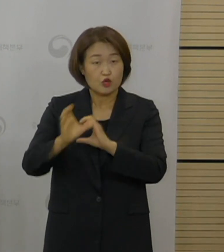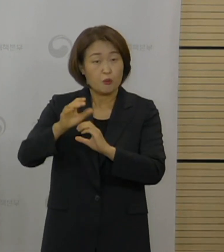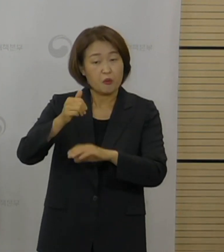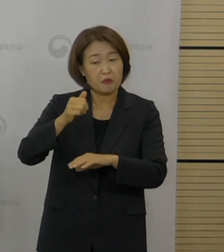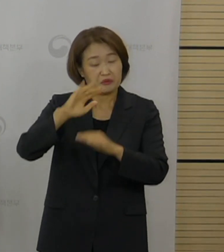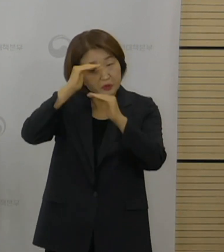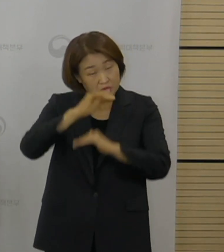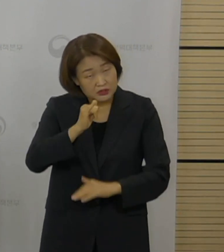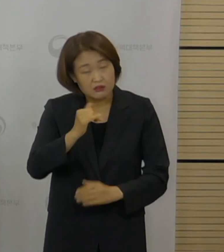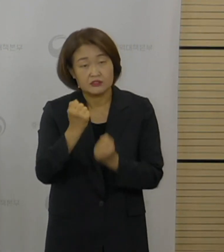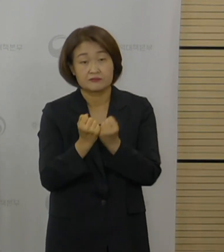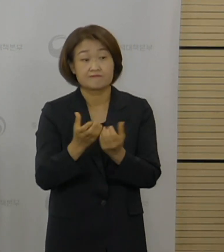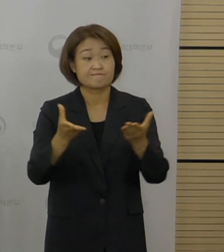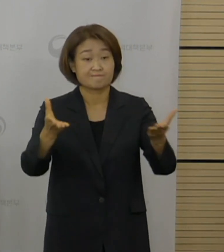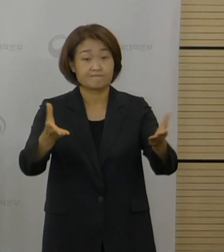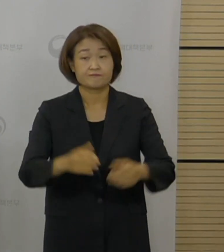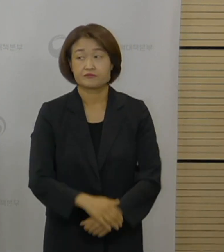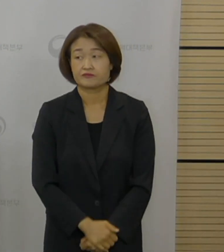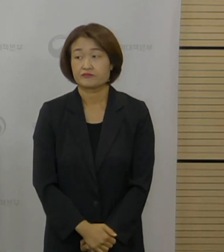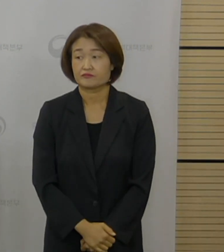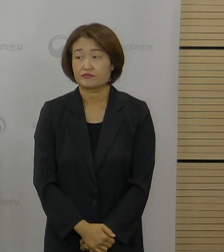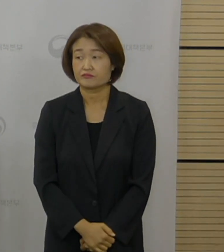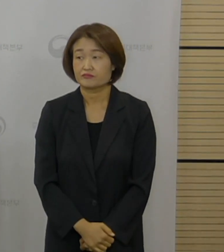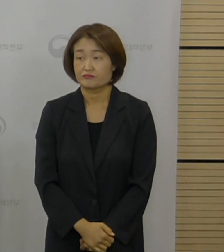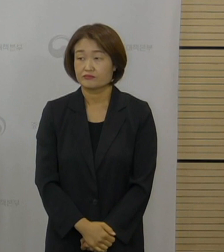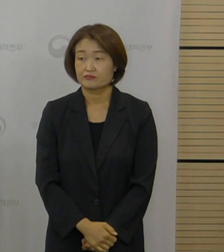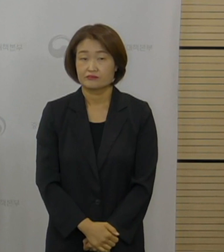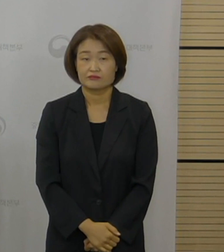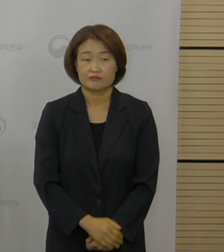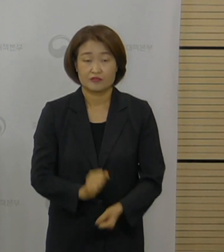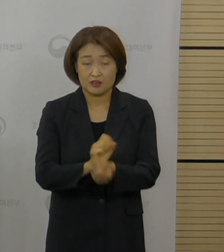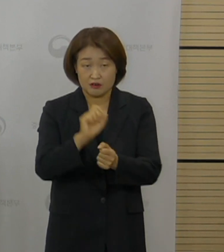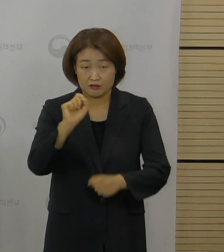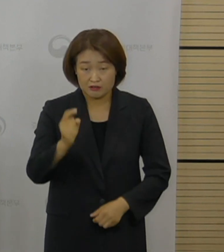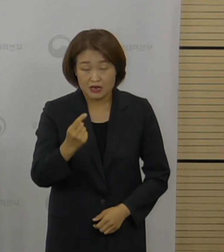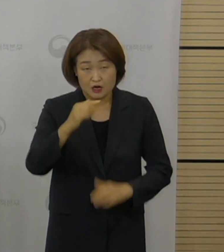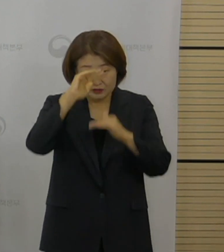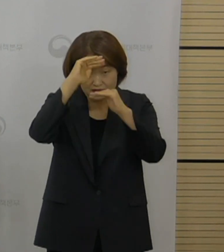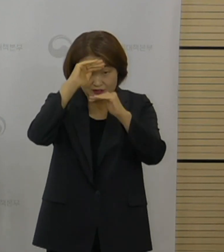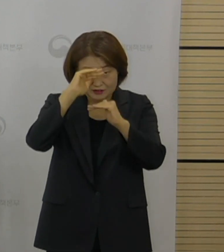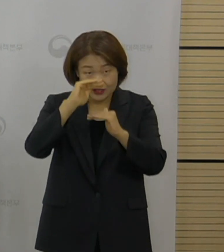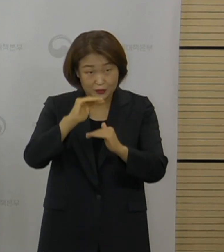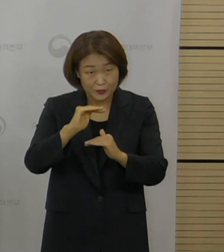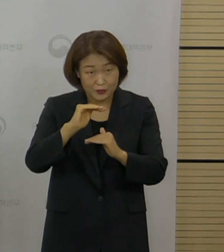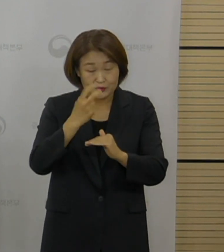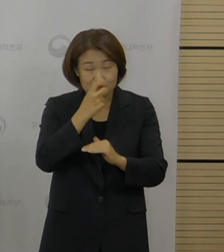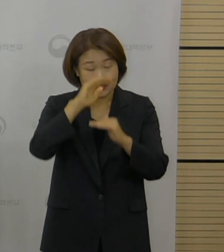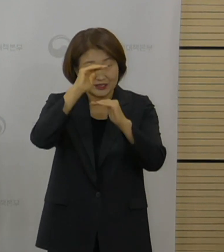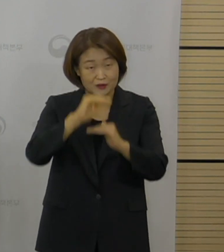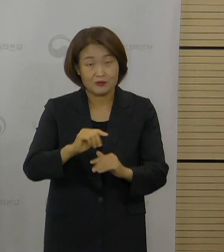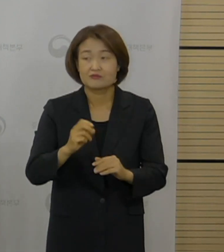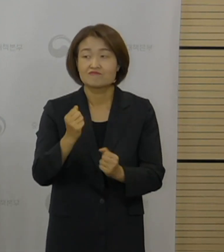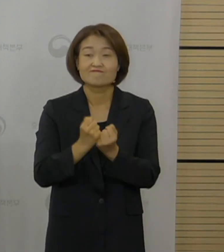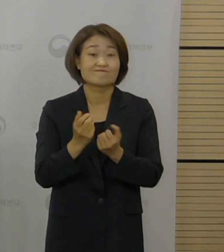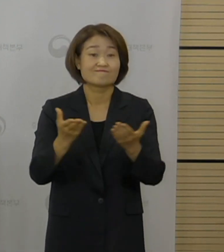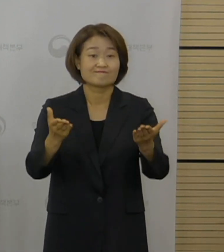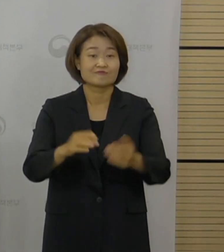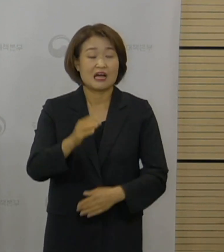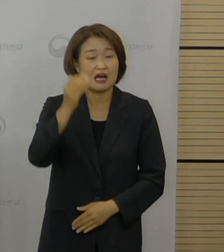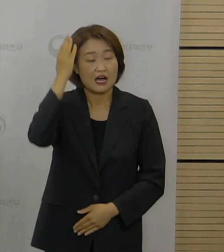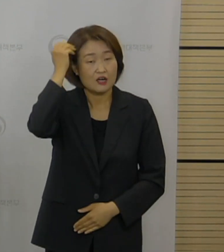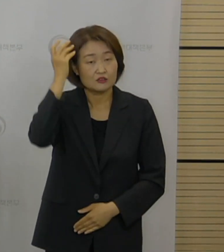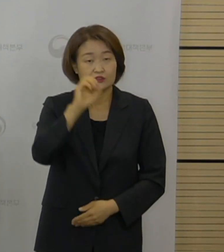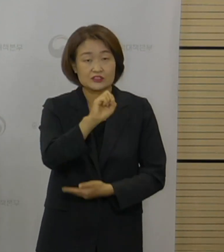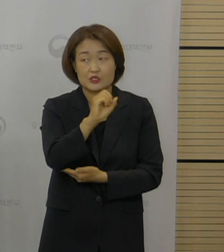현장에서 16번째로 질문 주신 역학조사와 관련된 내용 질문 하나 더 드리겠습니다. 한국일보 김청완